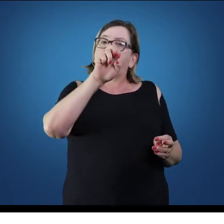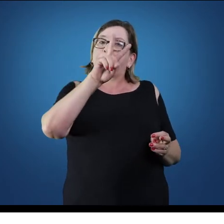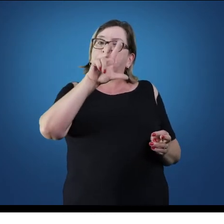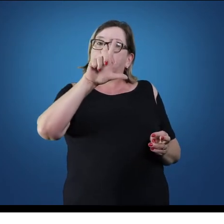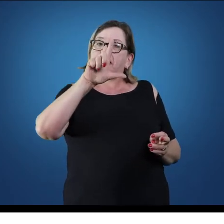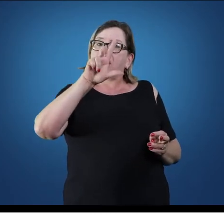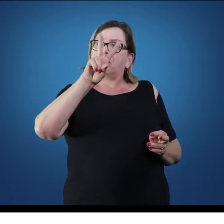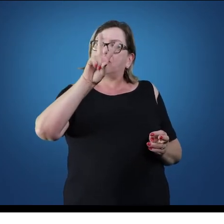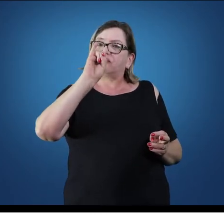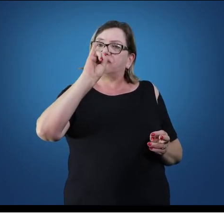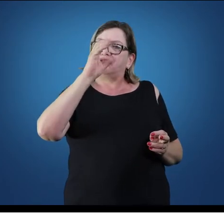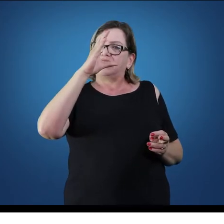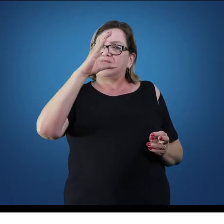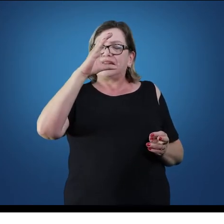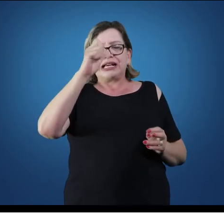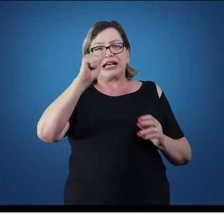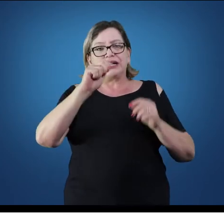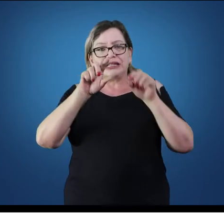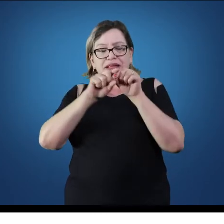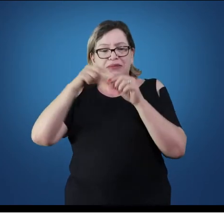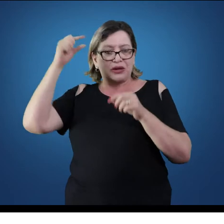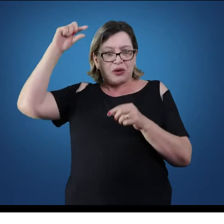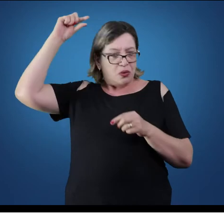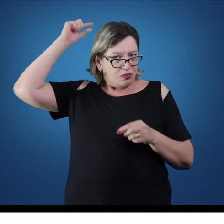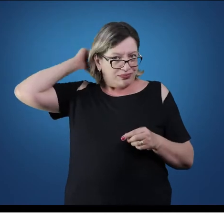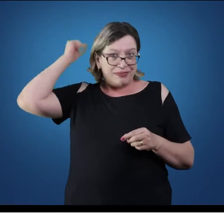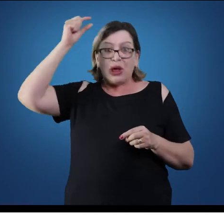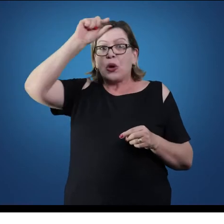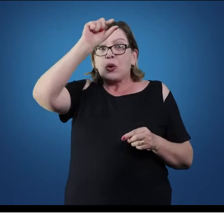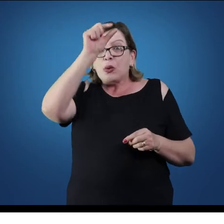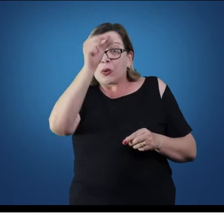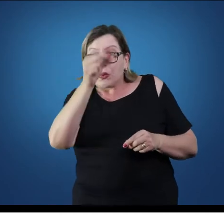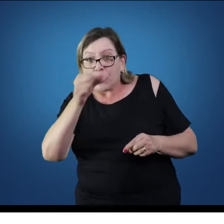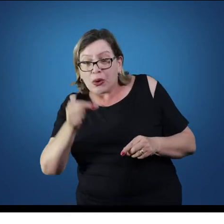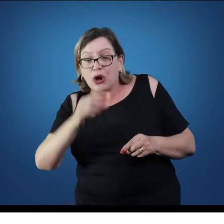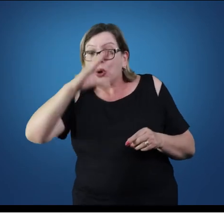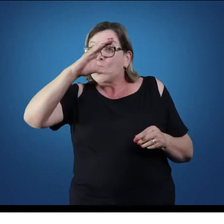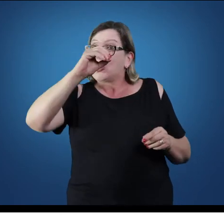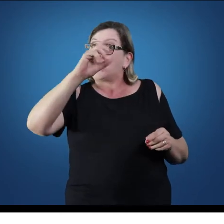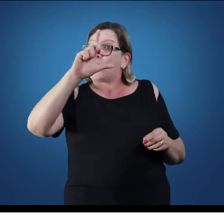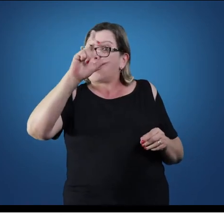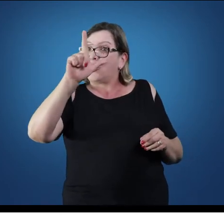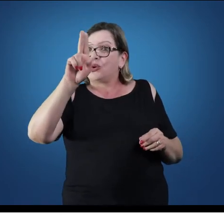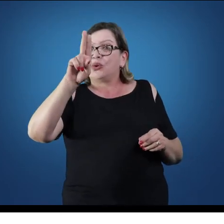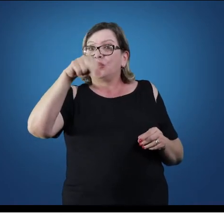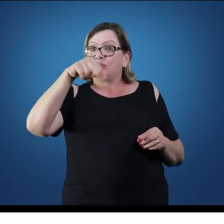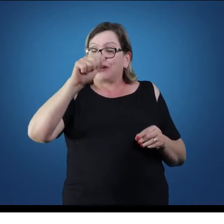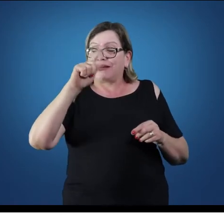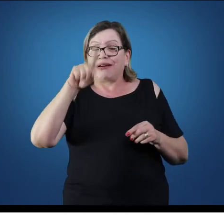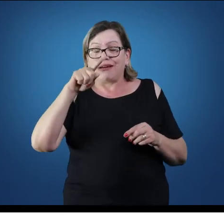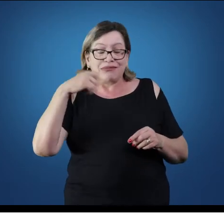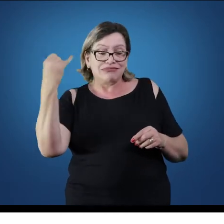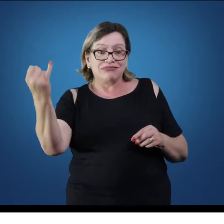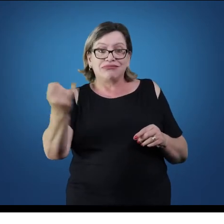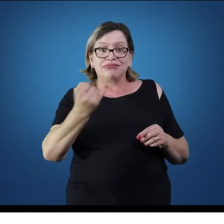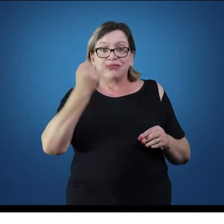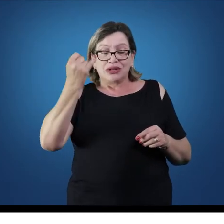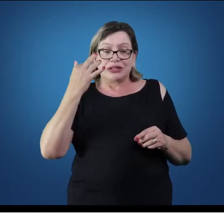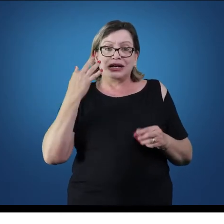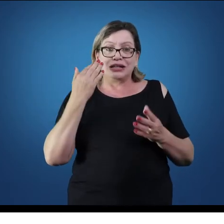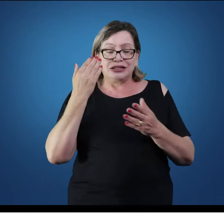cintura escapular, coluna vertebral, que é de muita importância para o estudo do futuro professor de educação física.